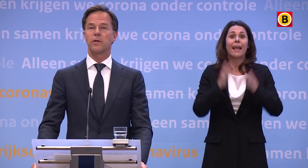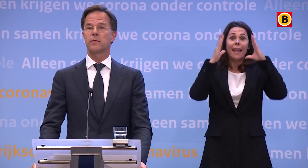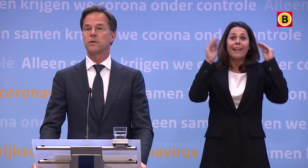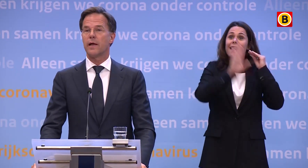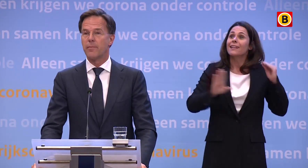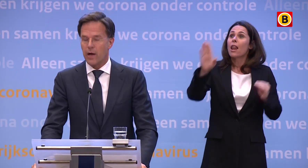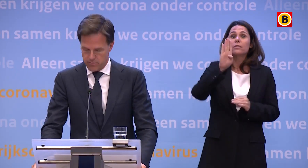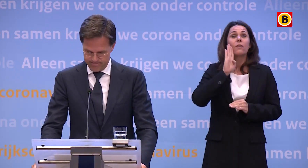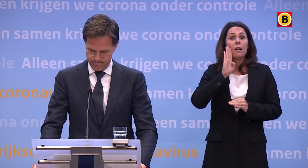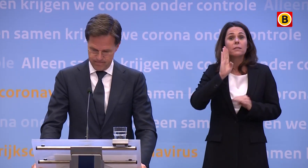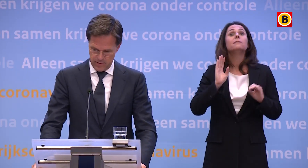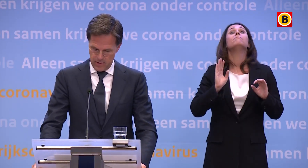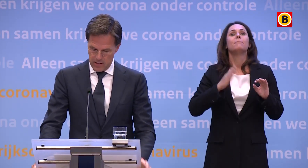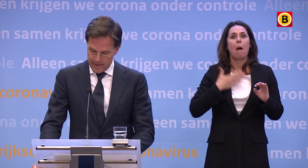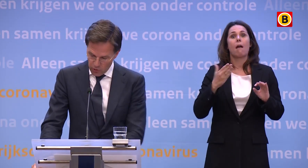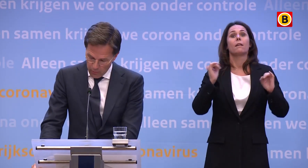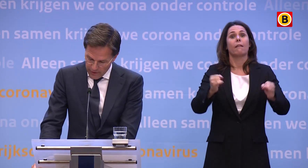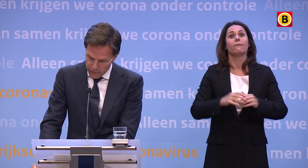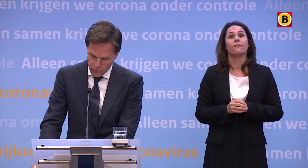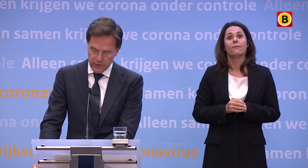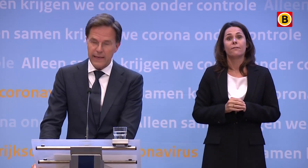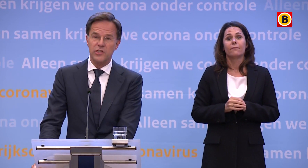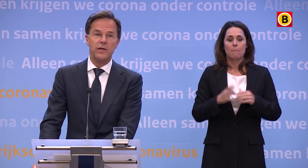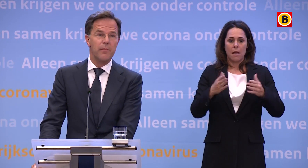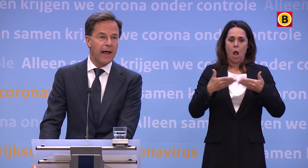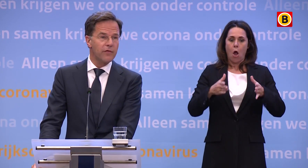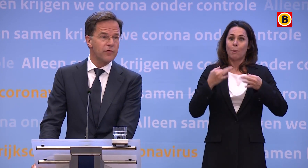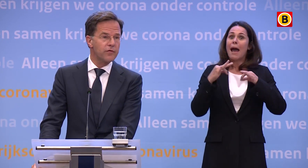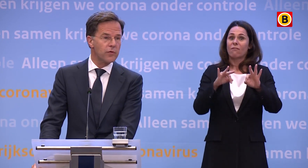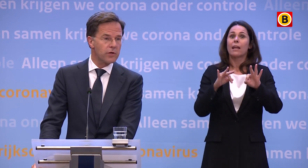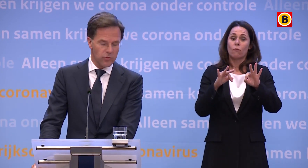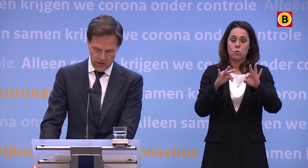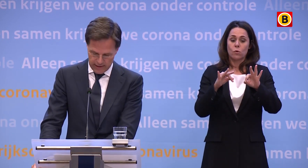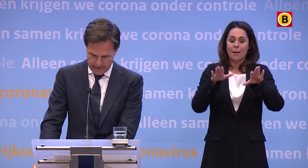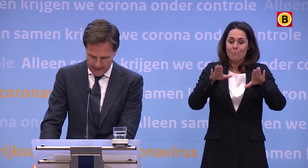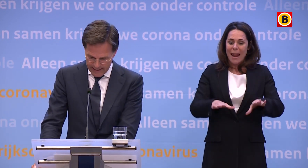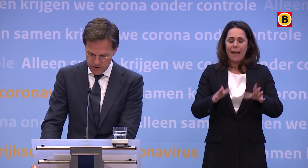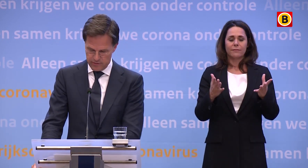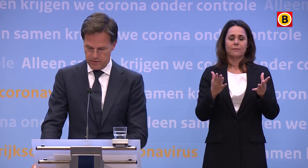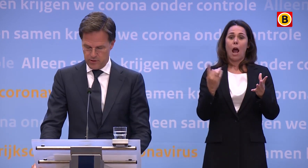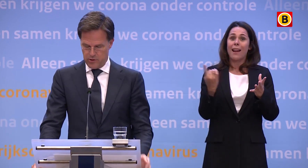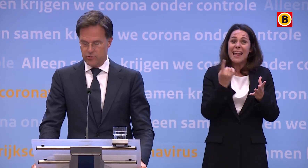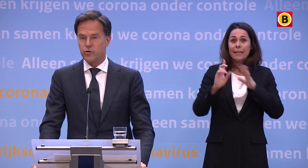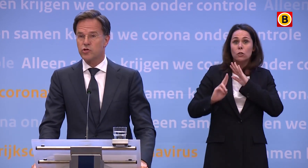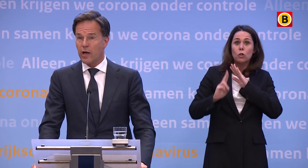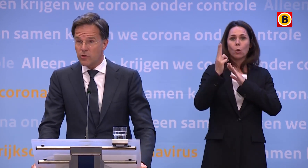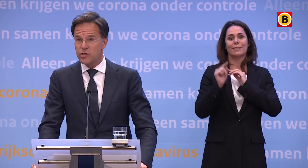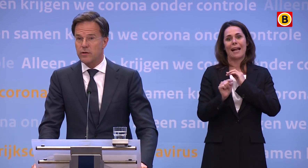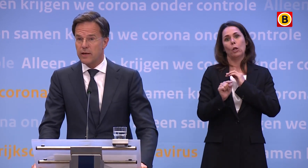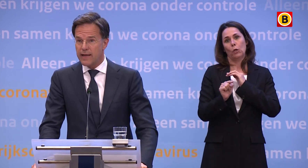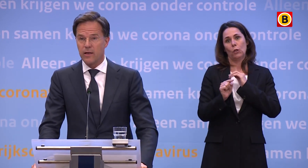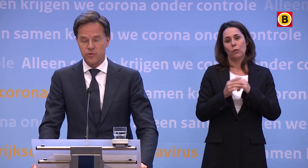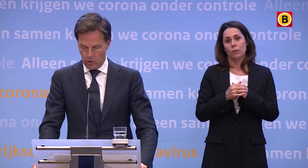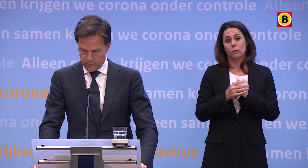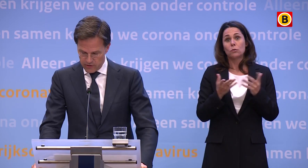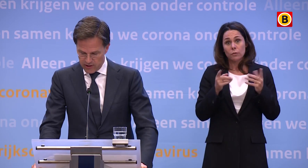Nederland kan en mag. Maar het openbaar vervoer is en blijft voor noodzakelijke reizen. Dus als